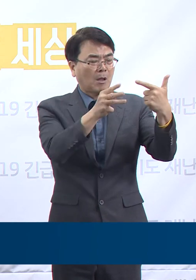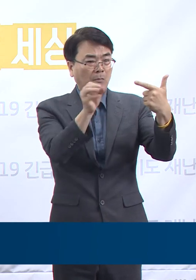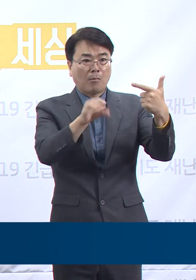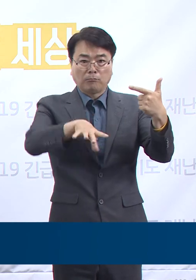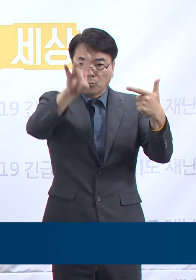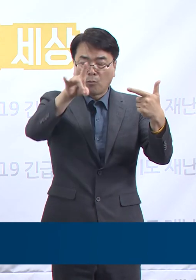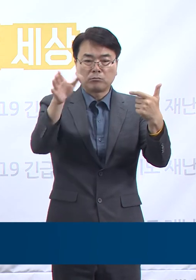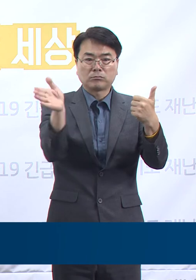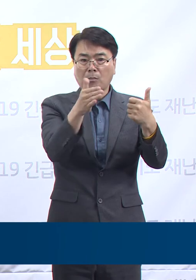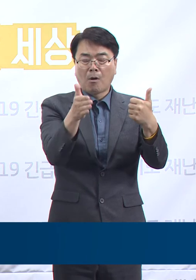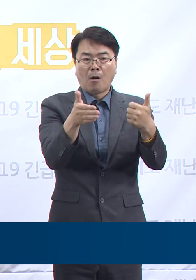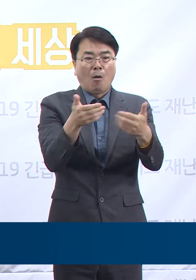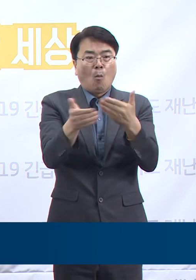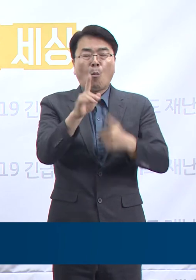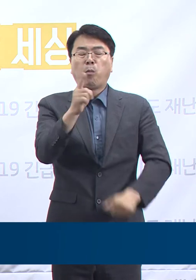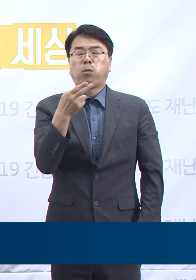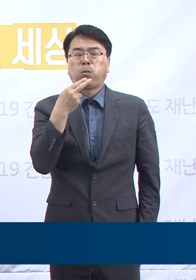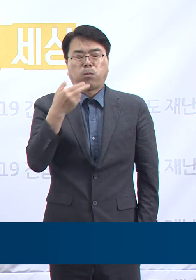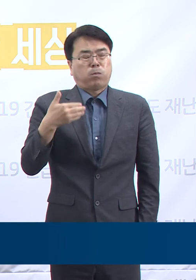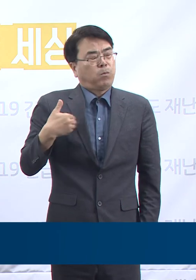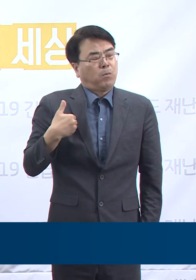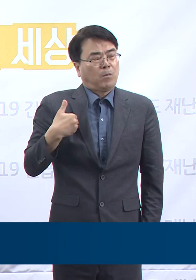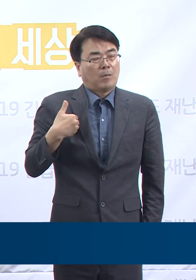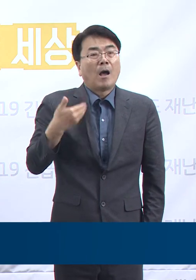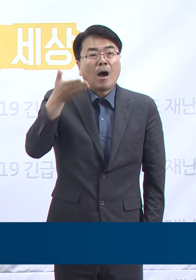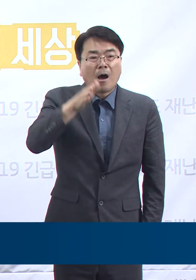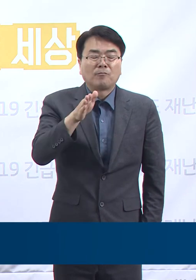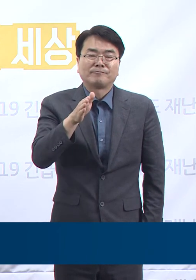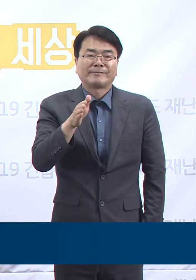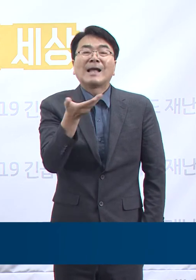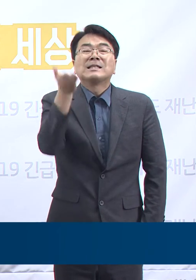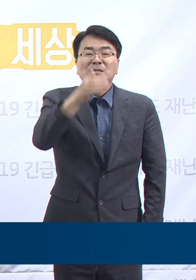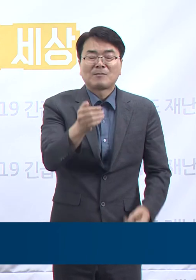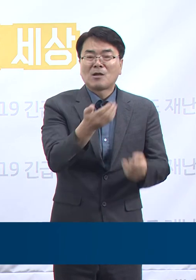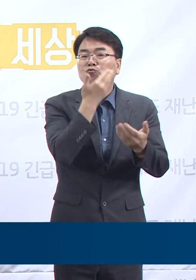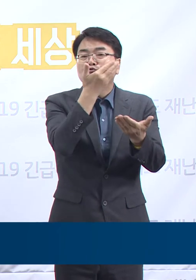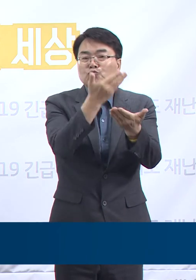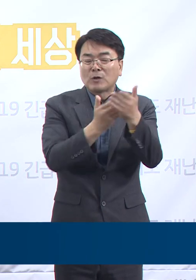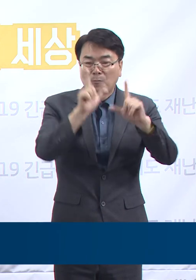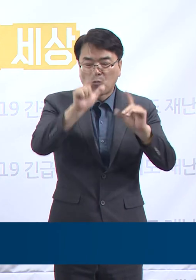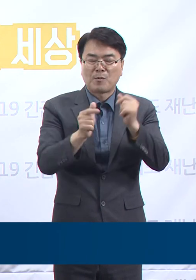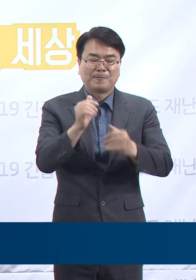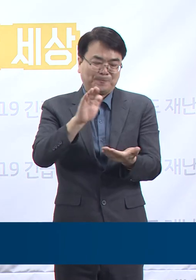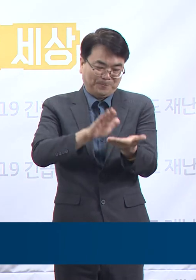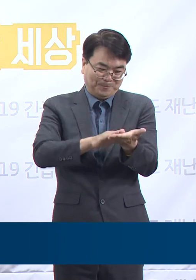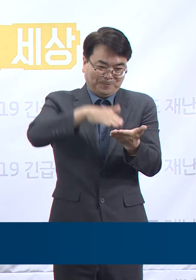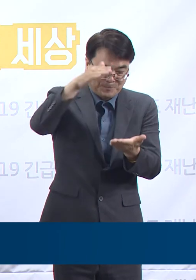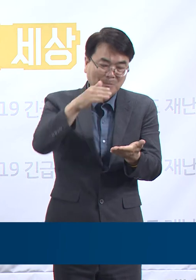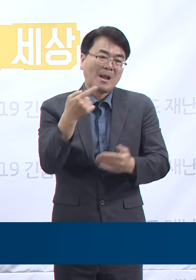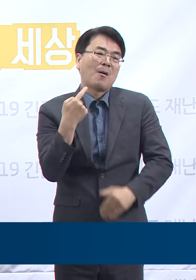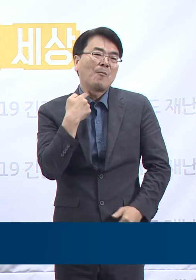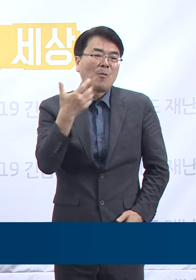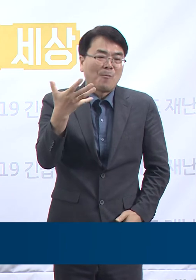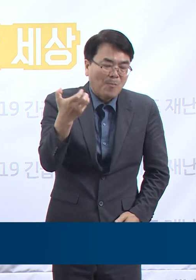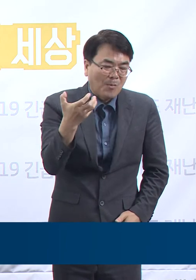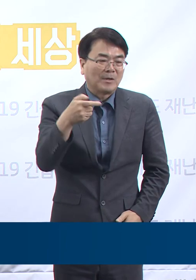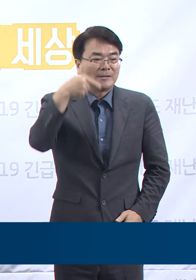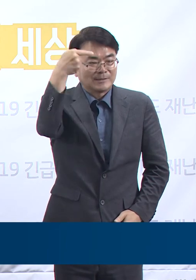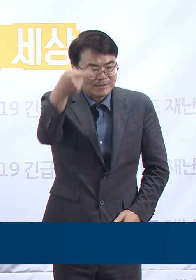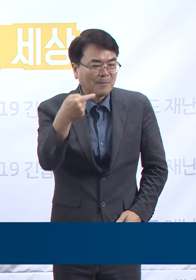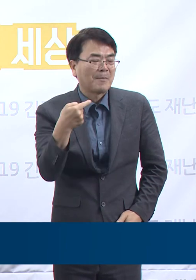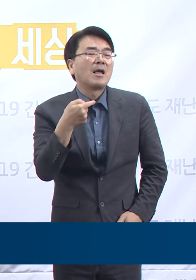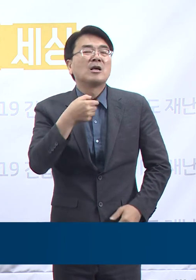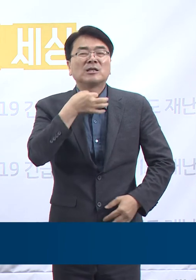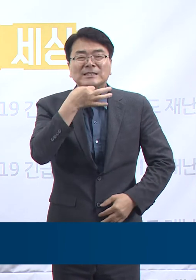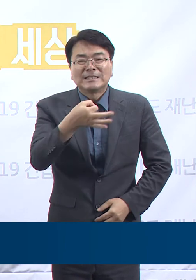않았다고 응답하였으며 주요 증상은 발열, 근육통, 인후통, 두통, 냄새 못 맡은 기침순이었습니다.